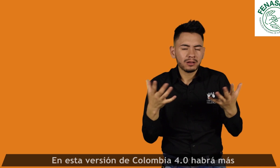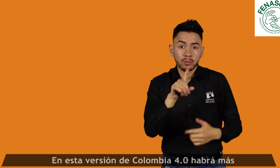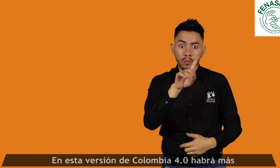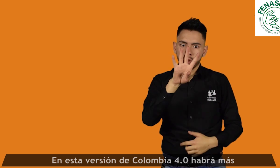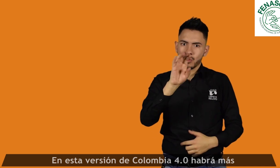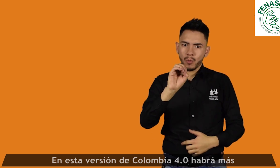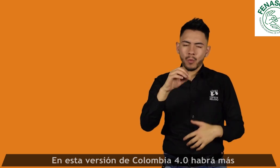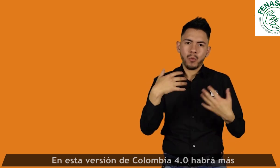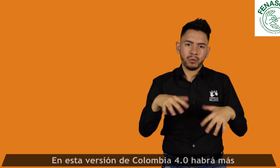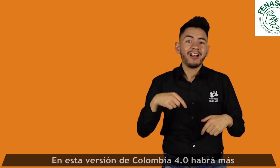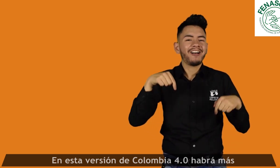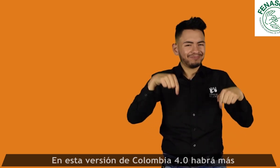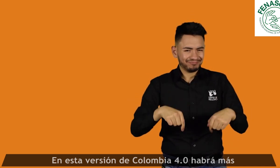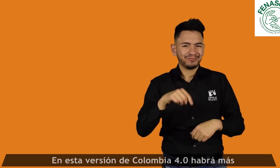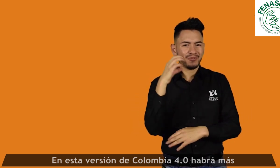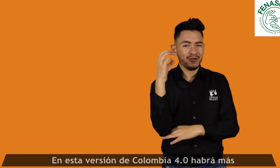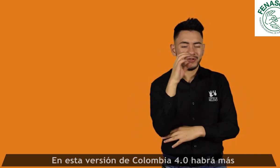En esta versión de Colombia 4.0,